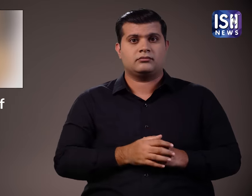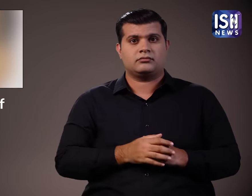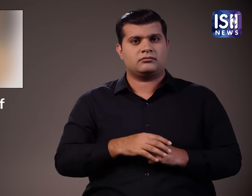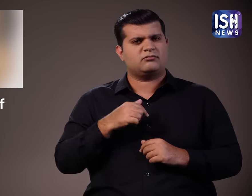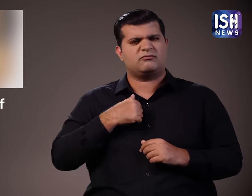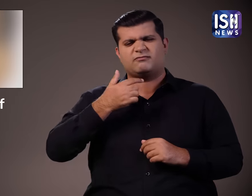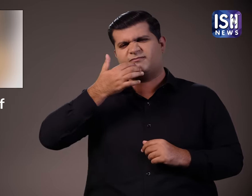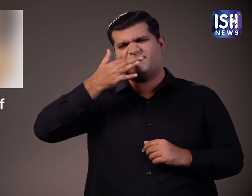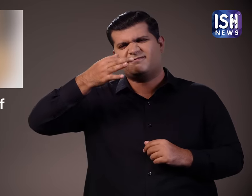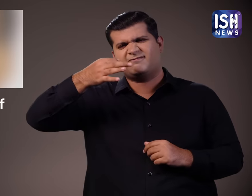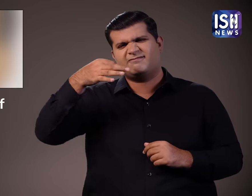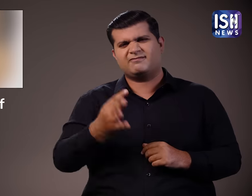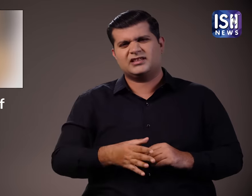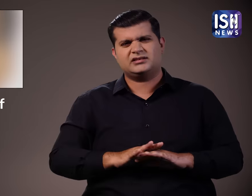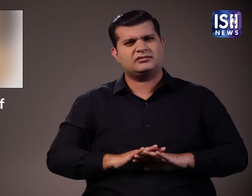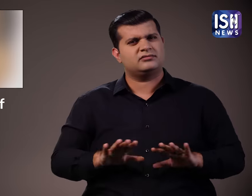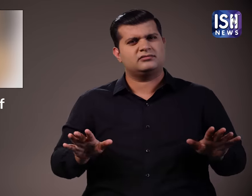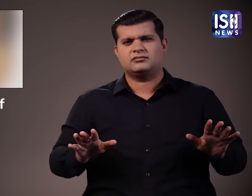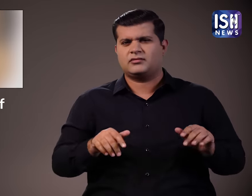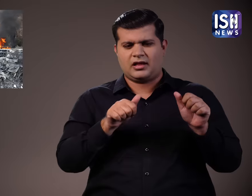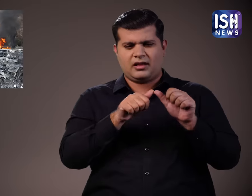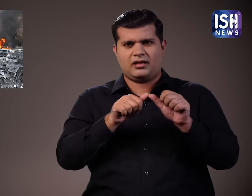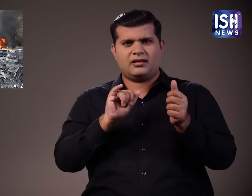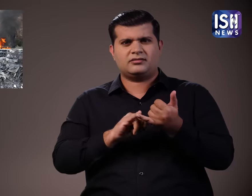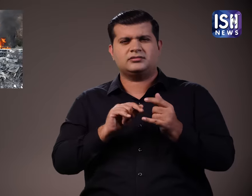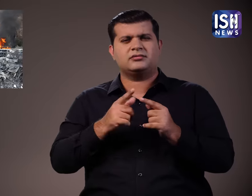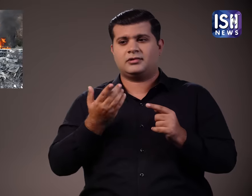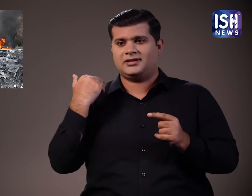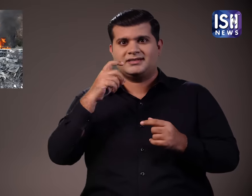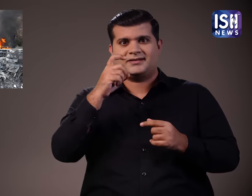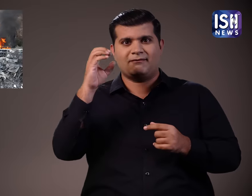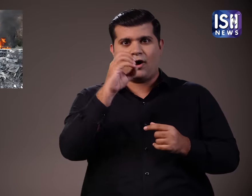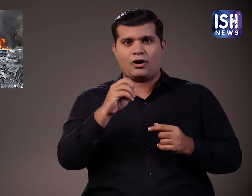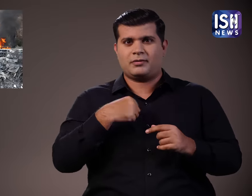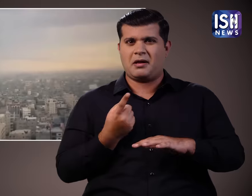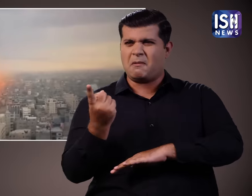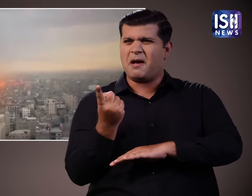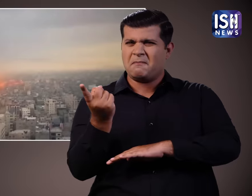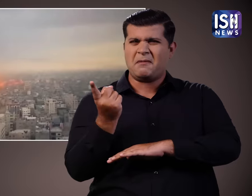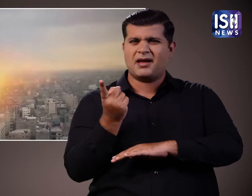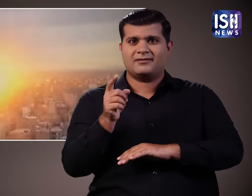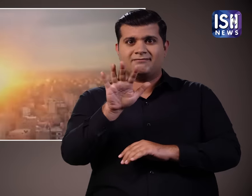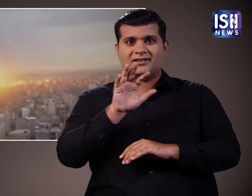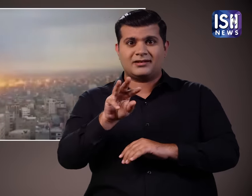7 अक्टूबर 2023 के हमले को अलकसा स्टॉम गोश्चित किया है।